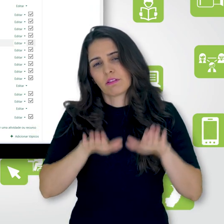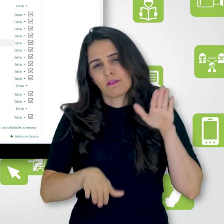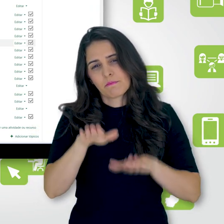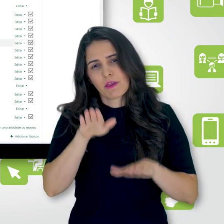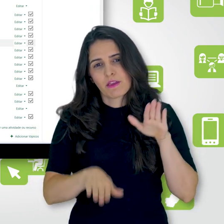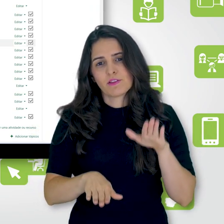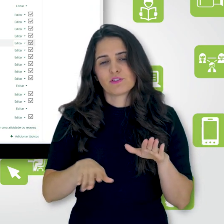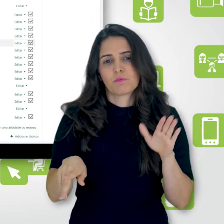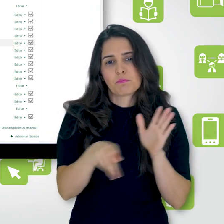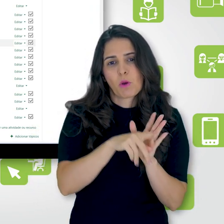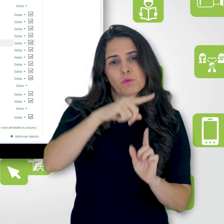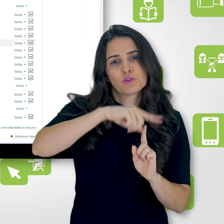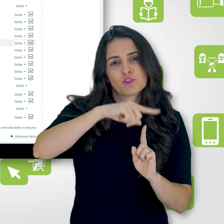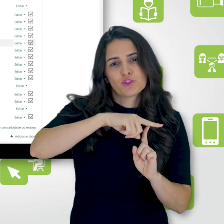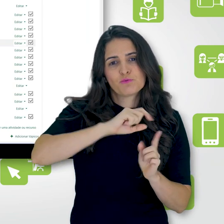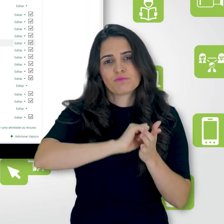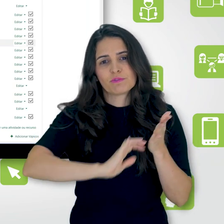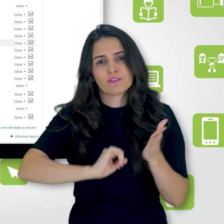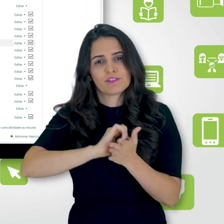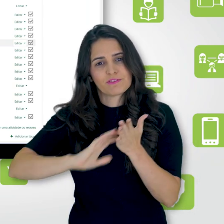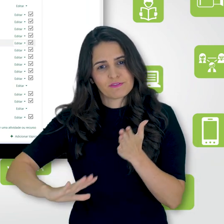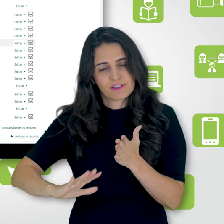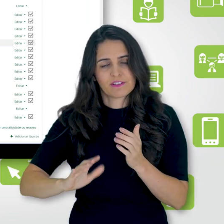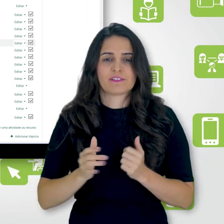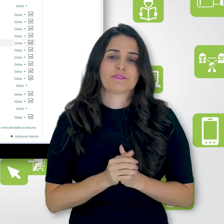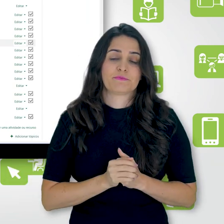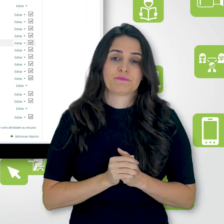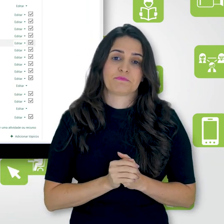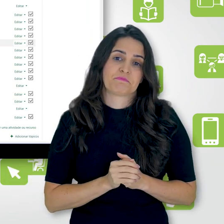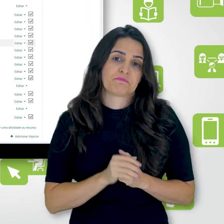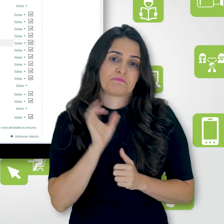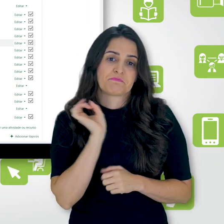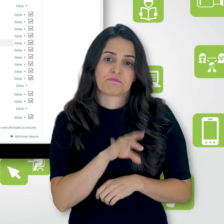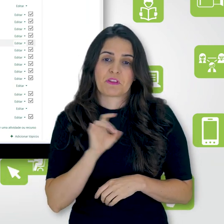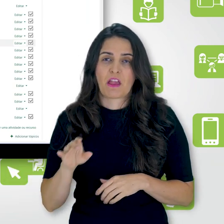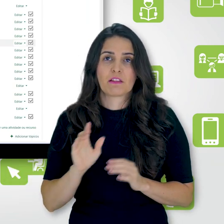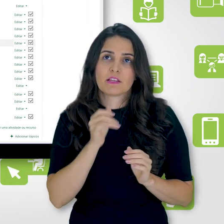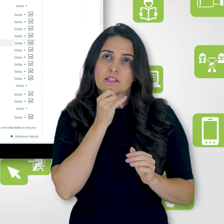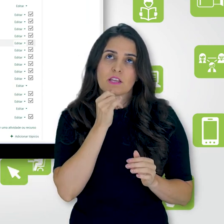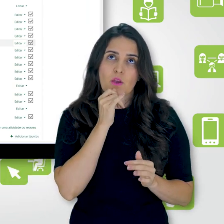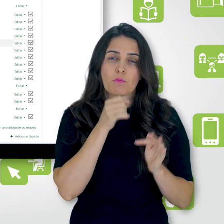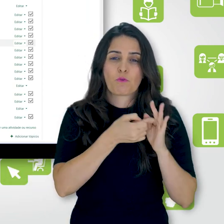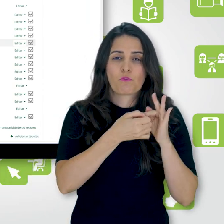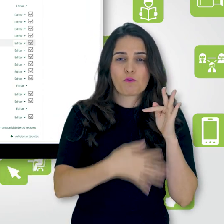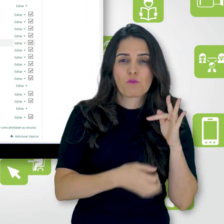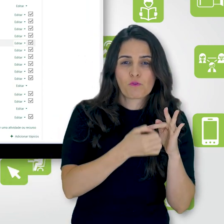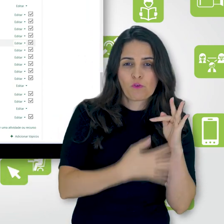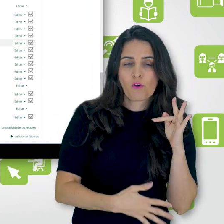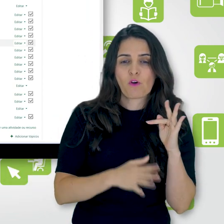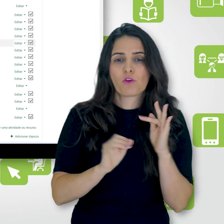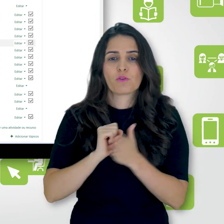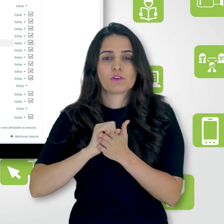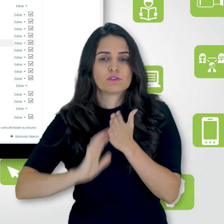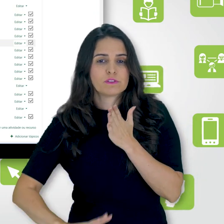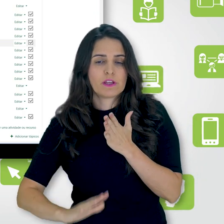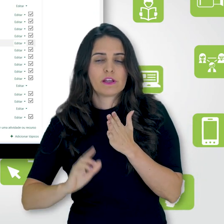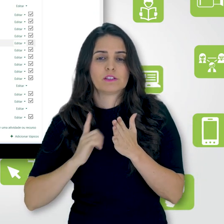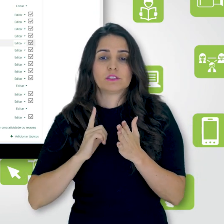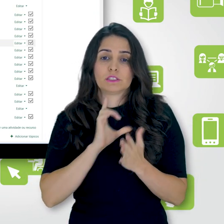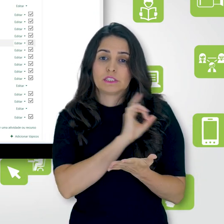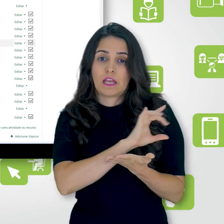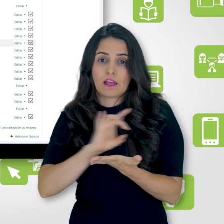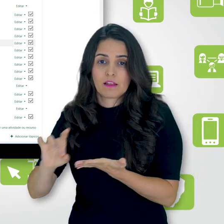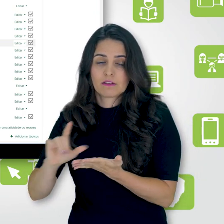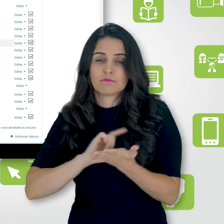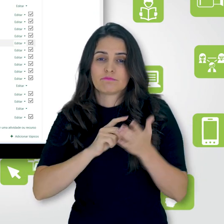conforme as características de cada uma. Então, em cada tarefa, fórum e outras atividades, você vai